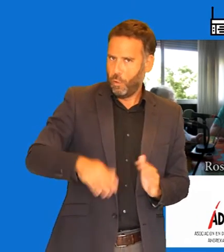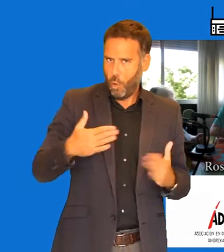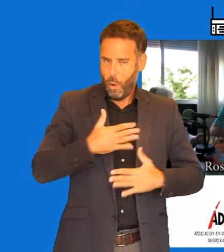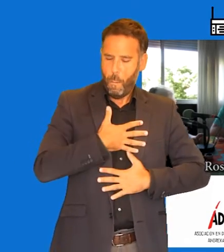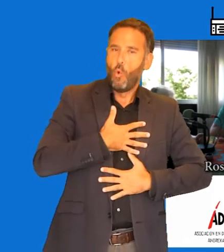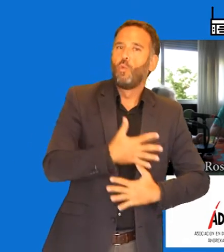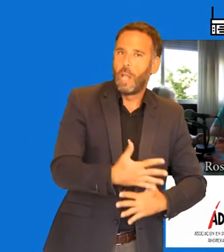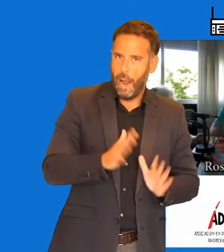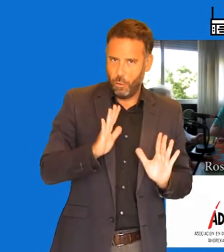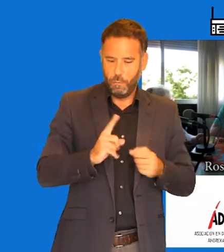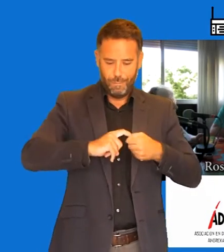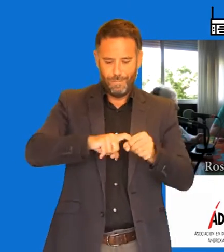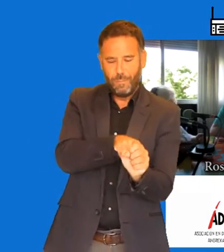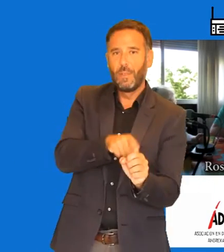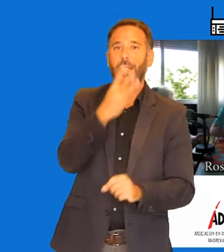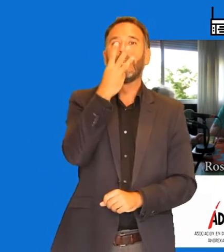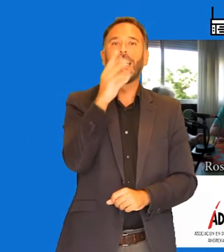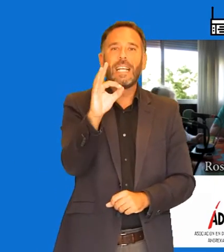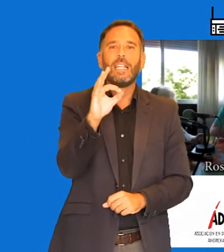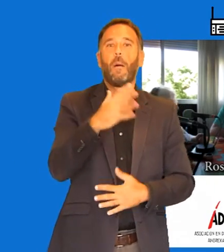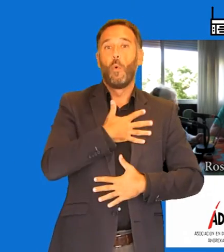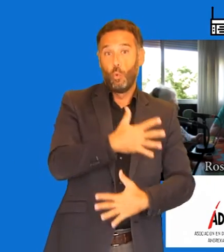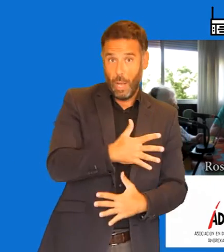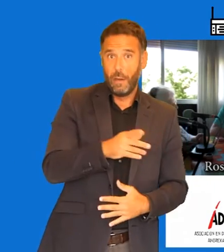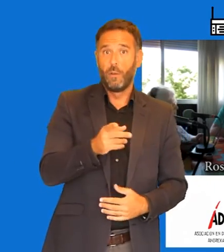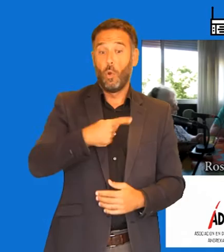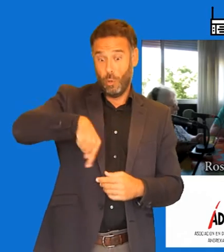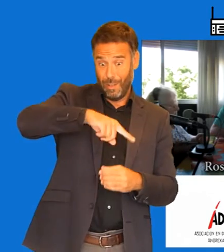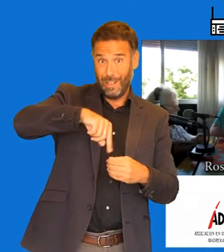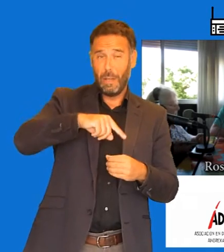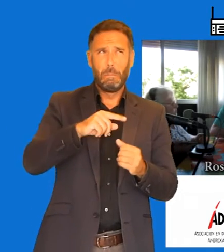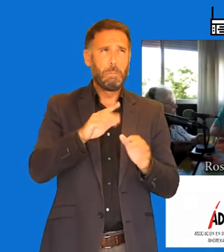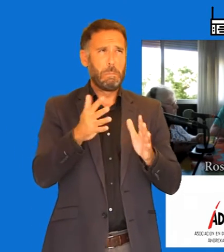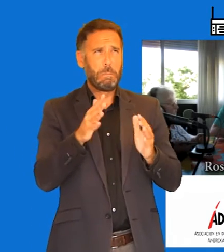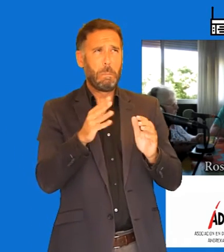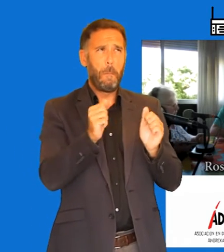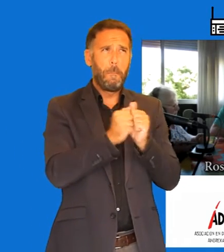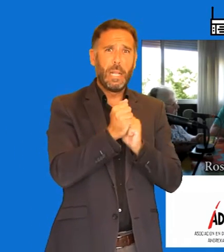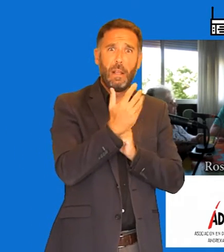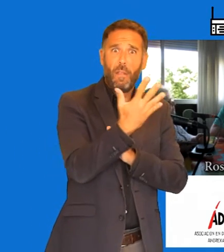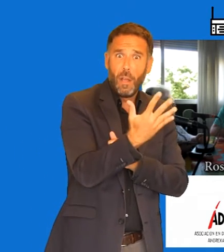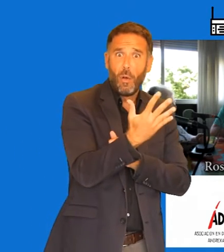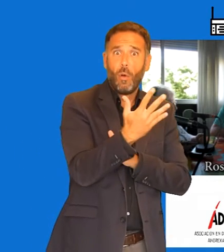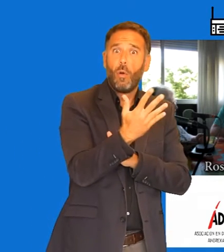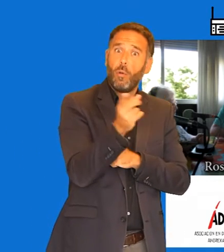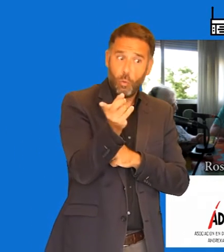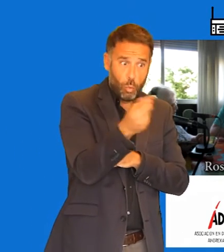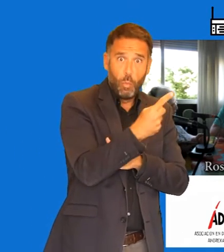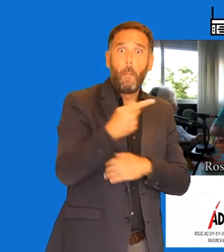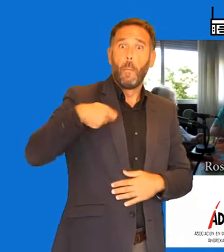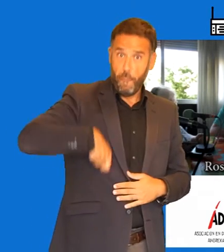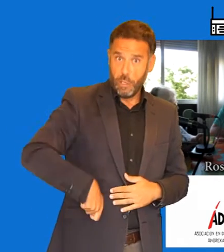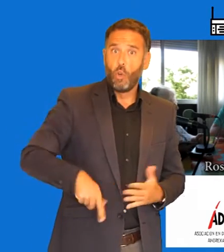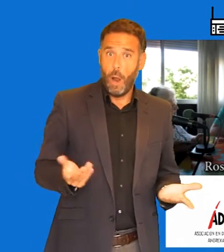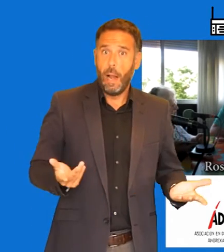Nosotros somos 30 voluntarios, pero 30 voluntarios de los cuales 25 son profesionales de salud. Muy bien, pues fíjate.